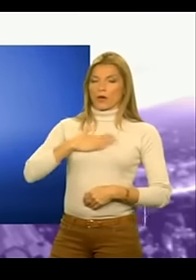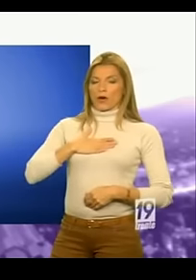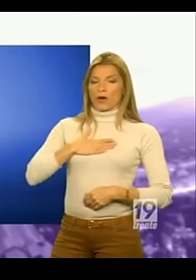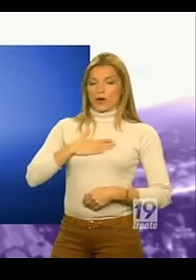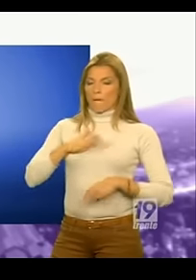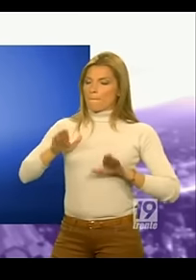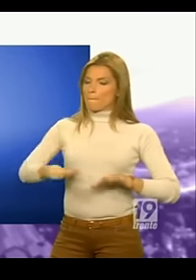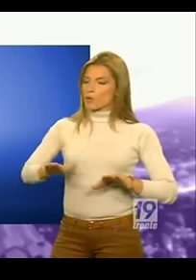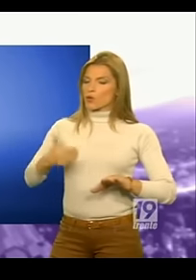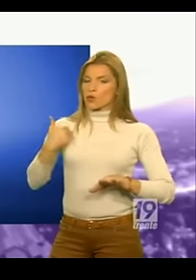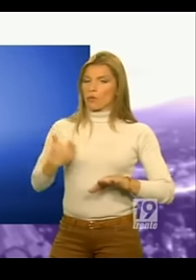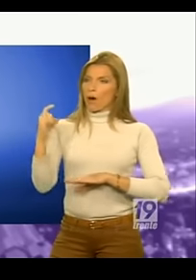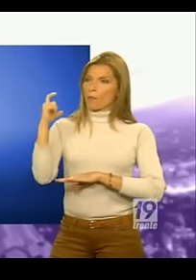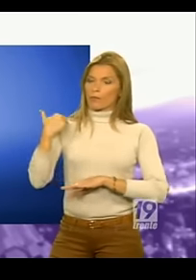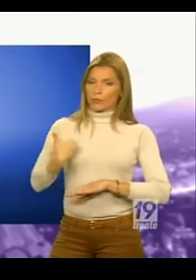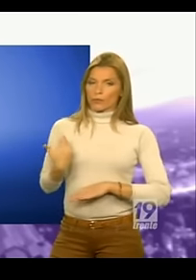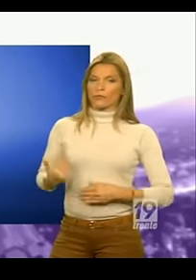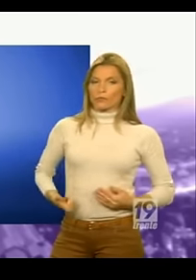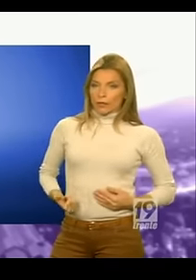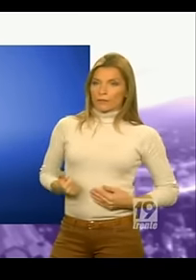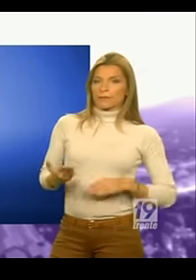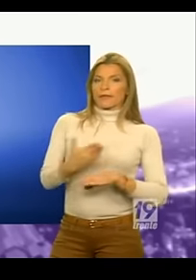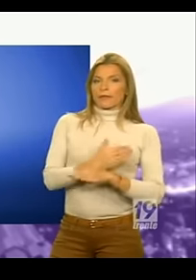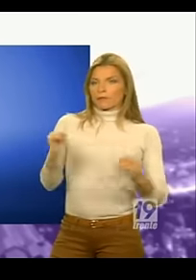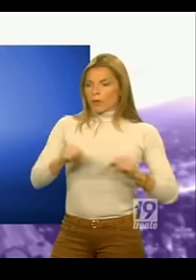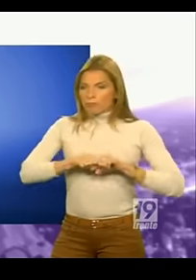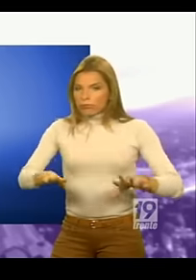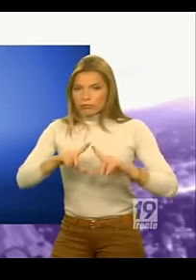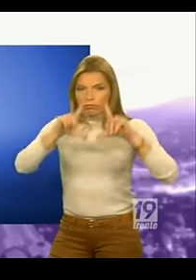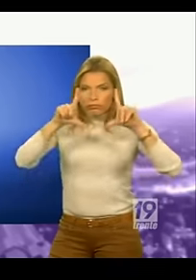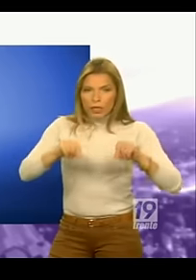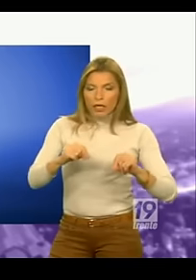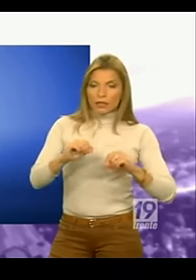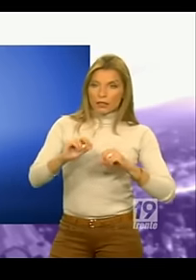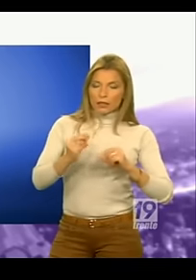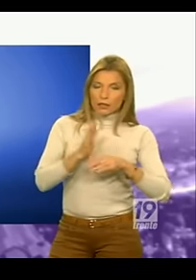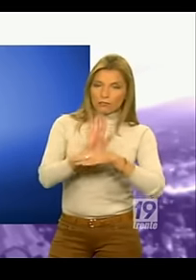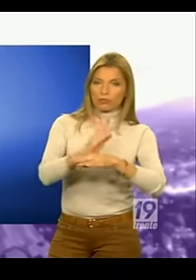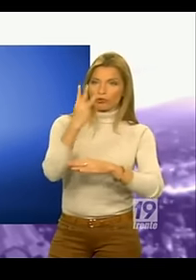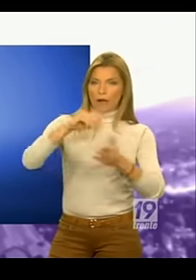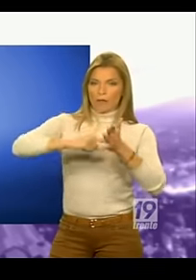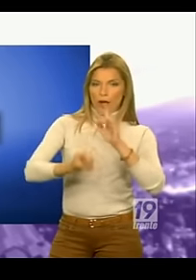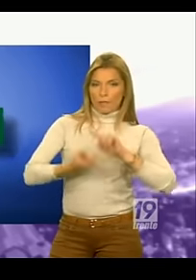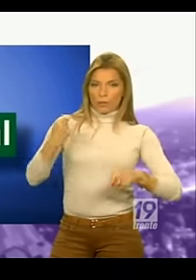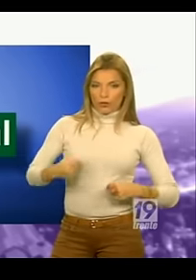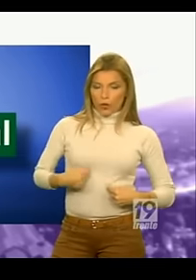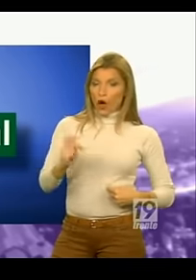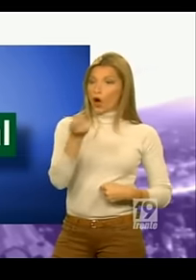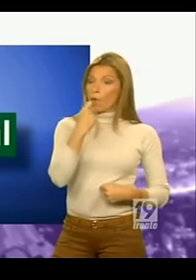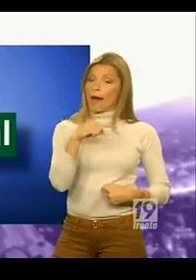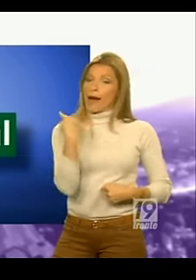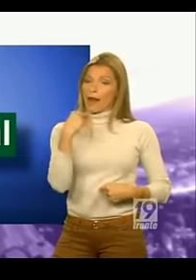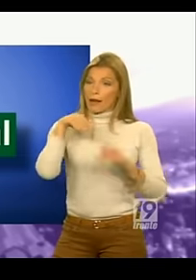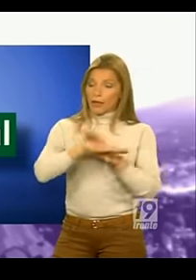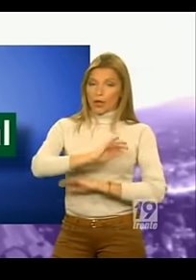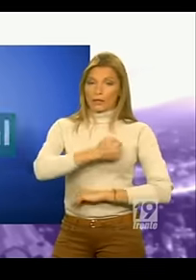Pendant la campagne, ils ont distribué ce tract qui prône l'éthique en politique et les trois grandes revendications du parti. Les repas halal dans